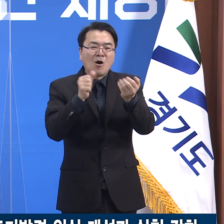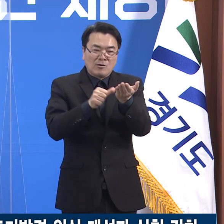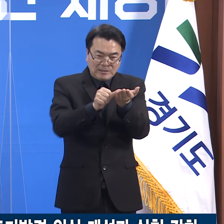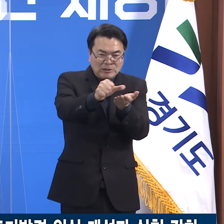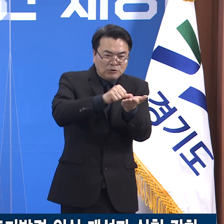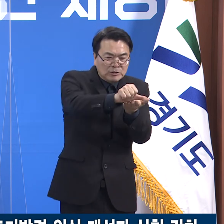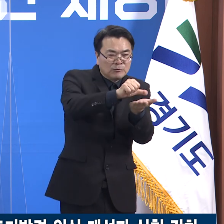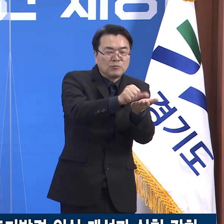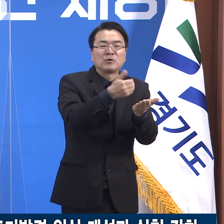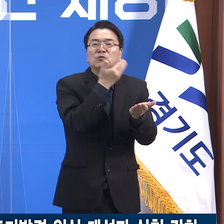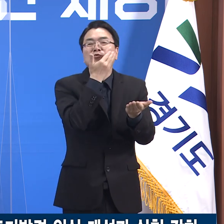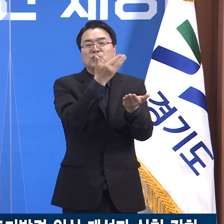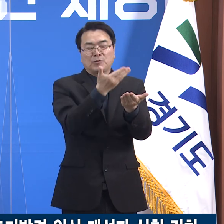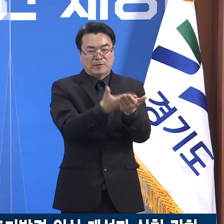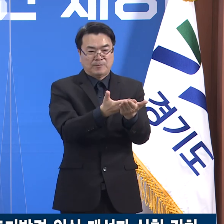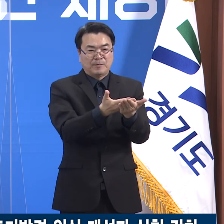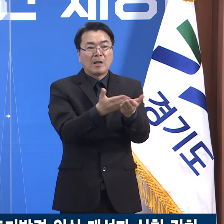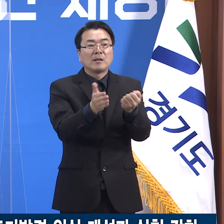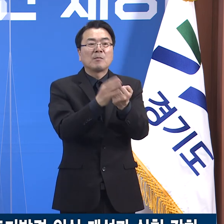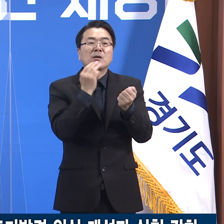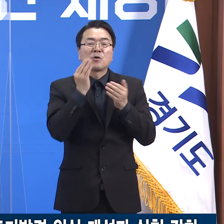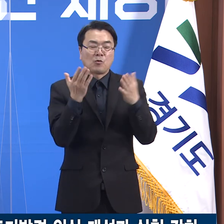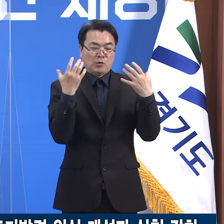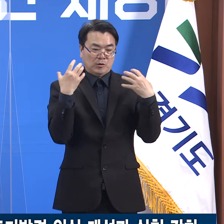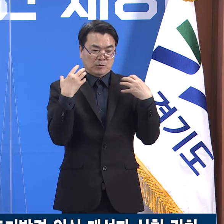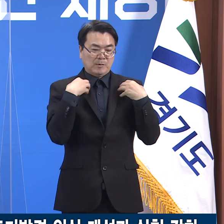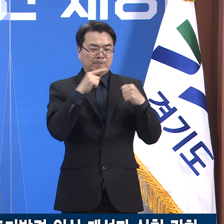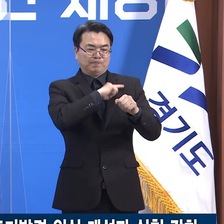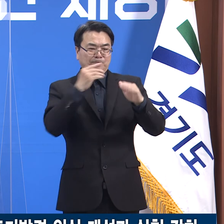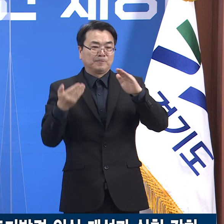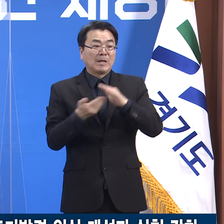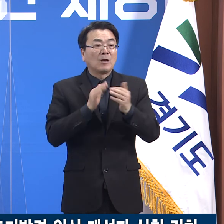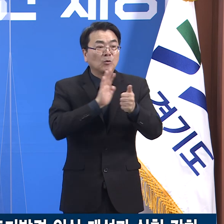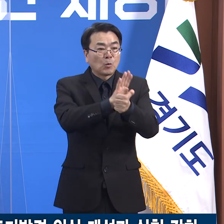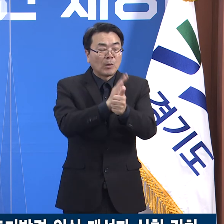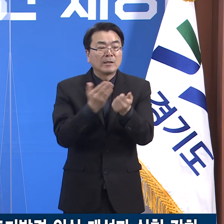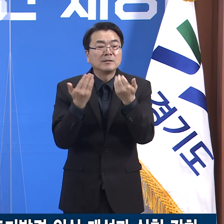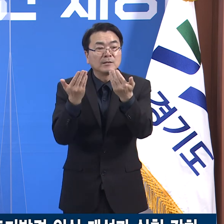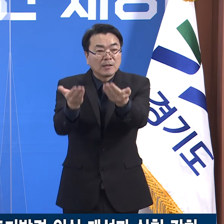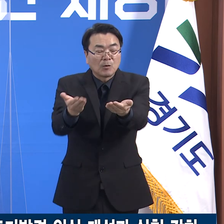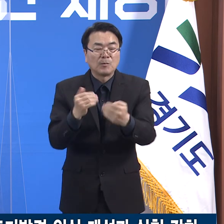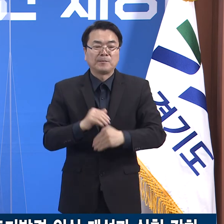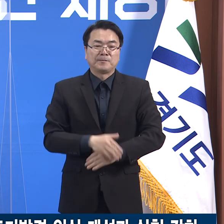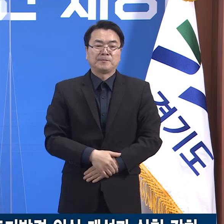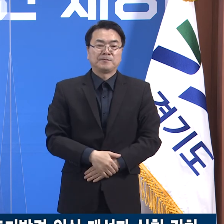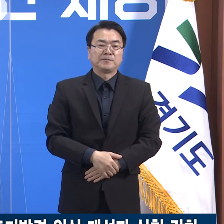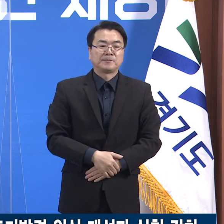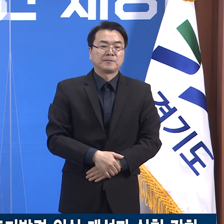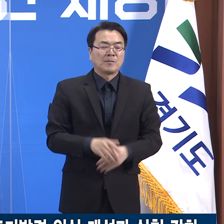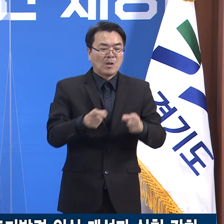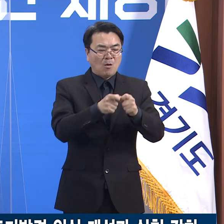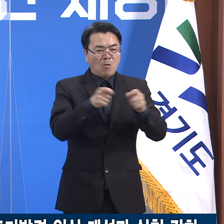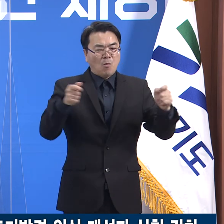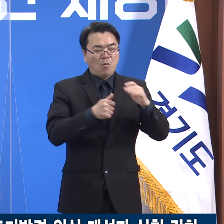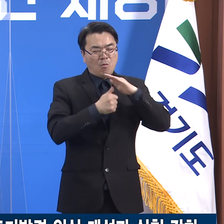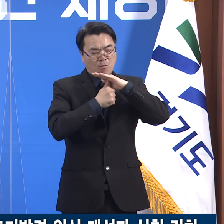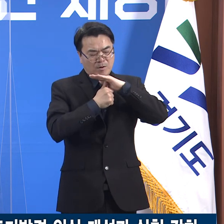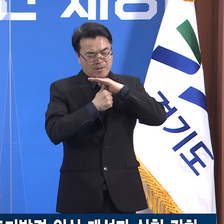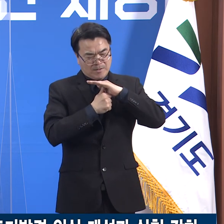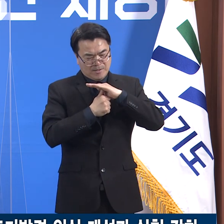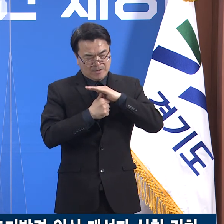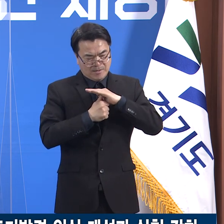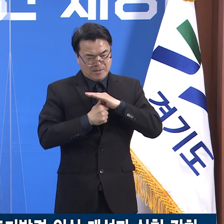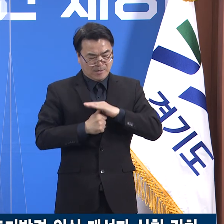도는 그런 일들이 보다 수월하도록 최선을 다해 돕겠습니다. 긴 인내 시간, 평정심을 잃지